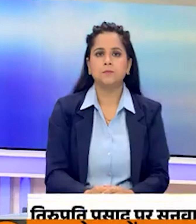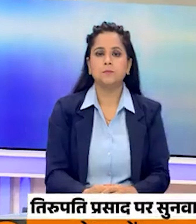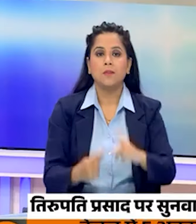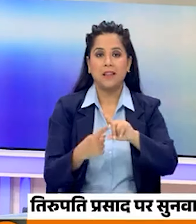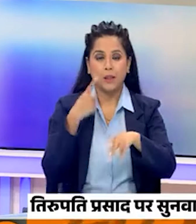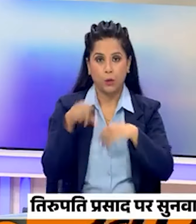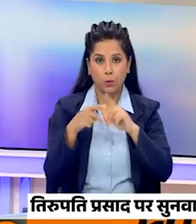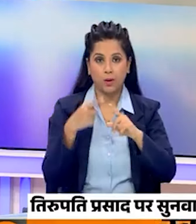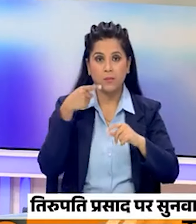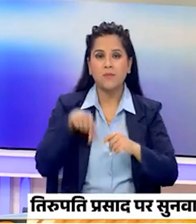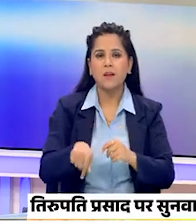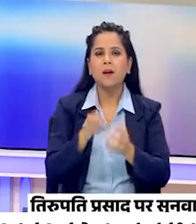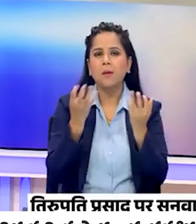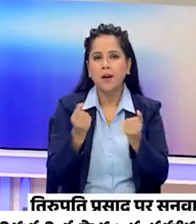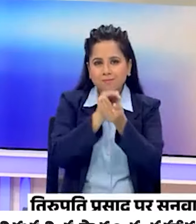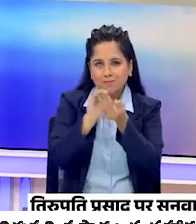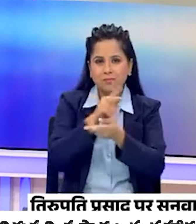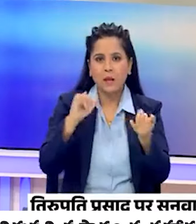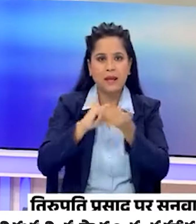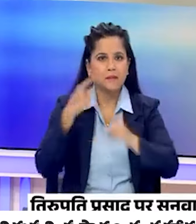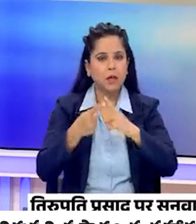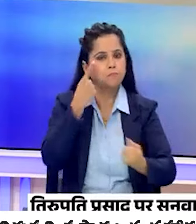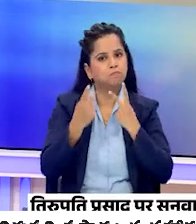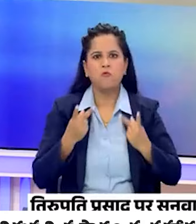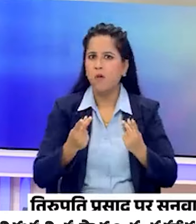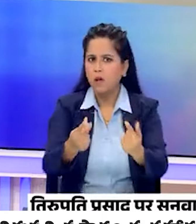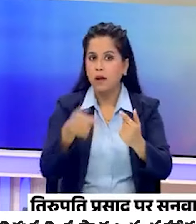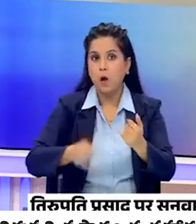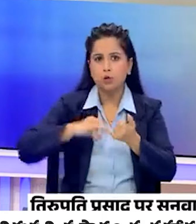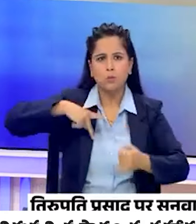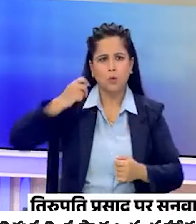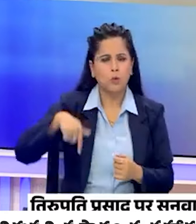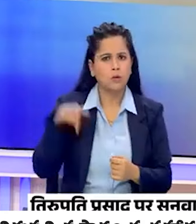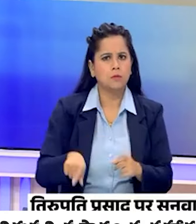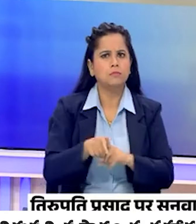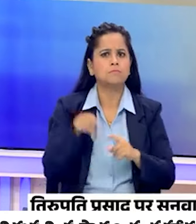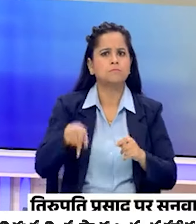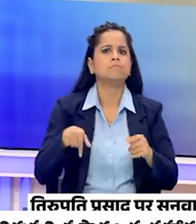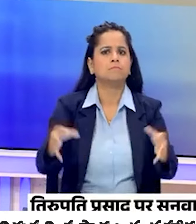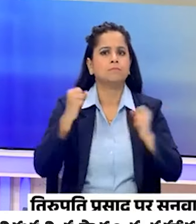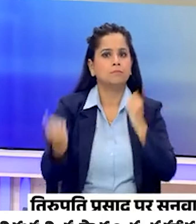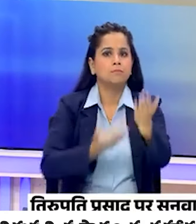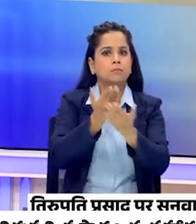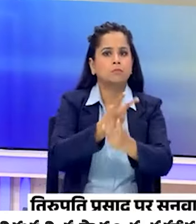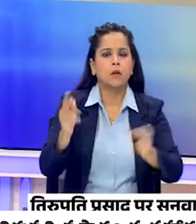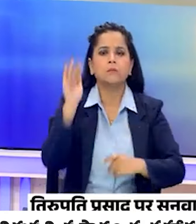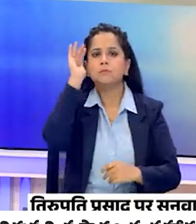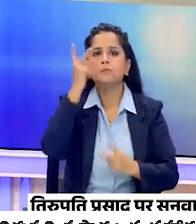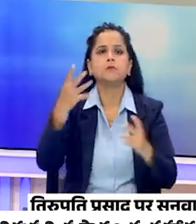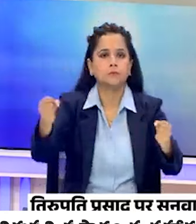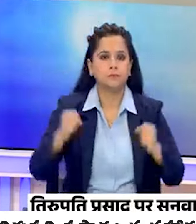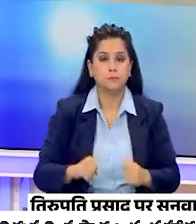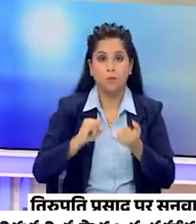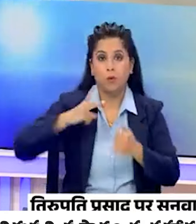तिरुपती प्रसाद मामले में SIT की जाज तेज आज सुप्रेम कोट में भी इस मामले में दायर याचिकाओं पर होगी सुनवाई